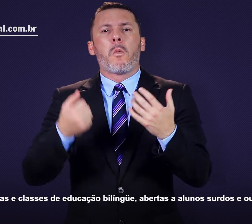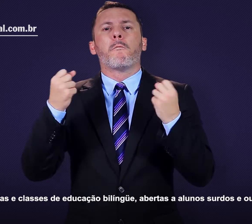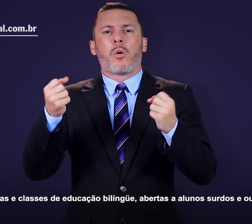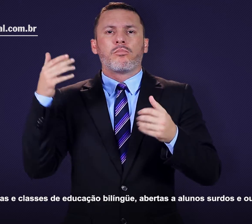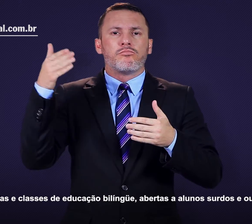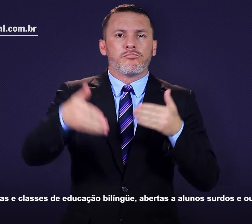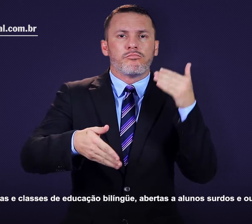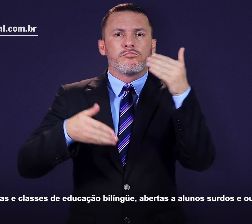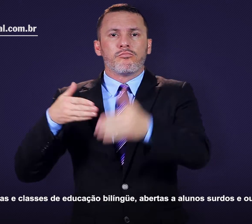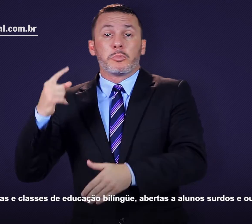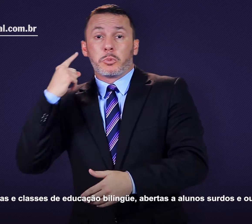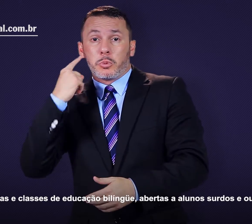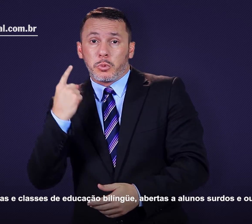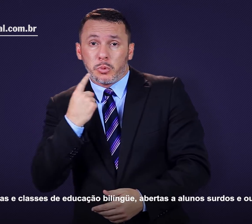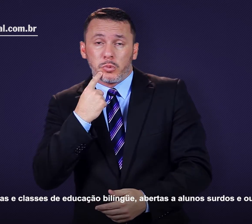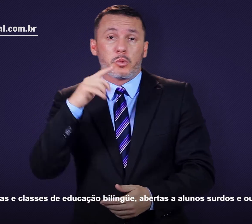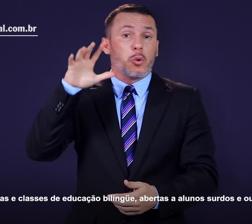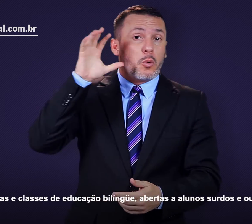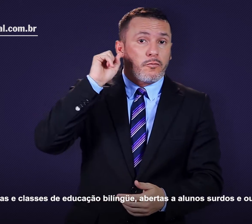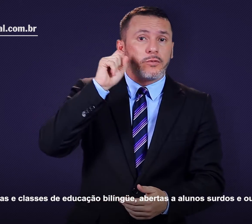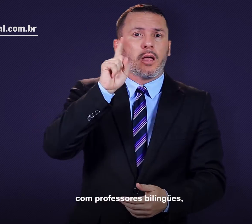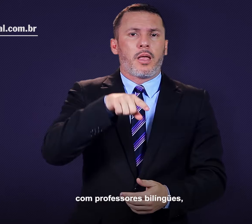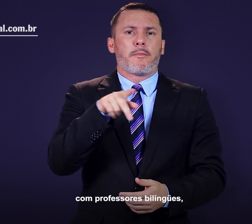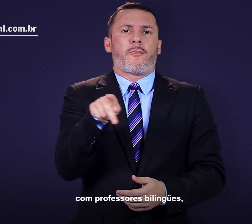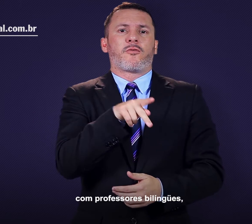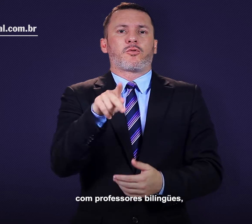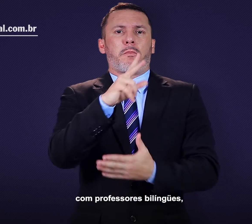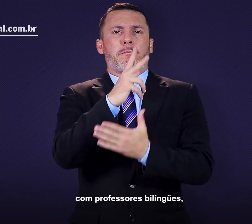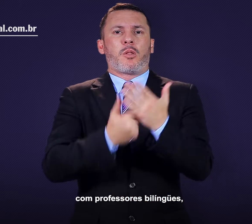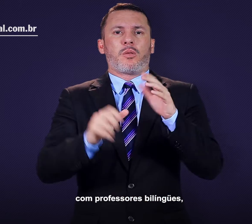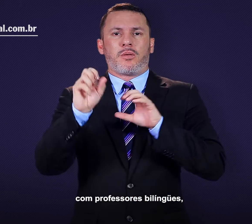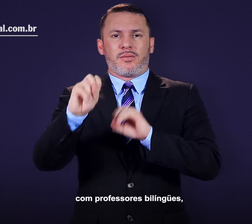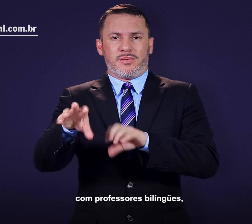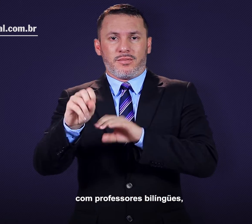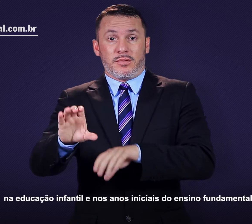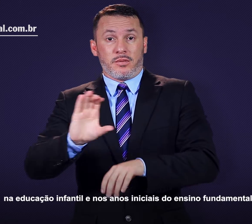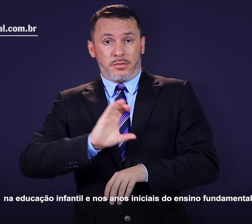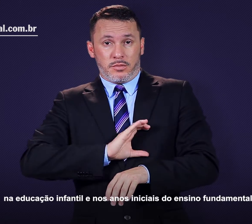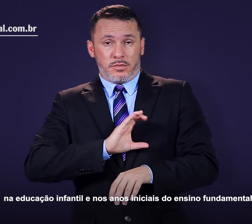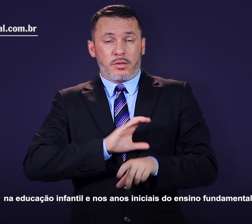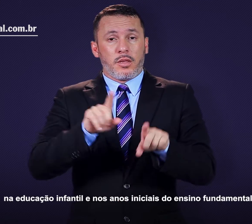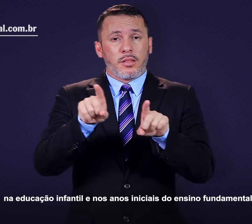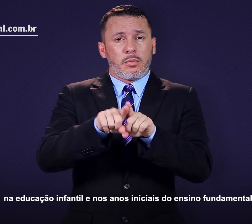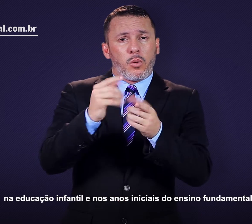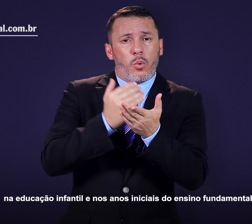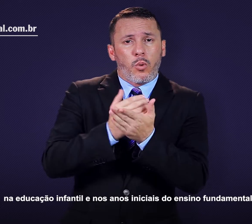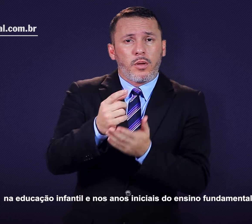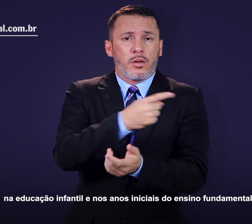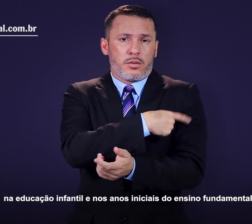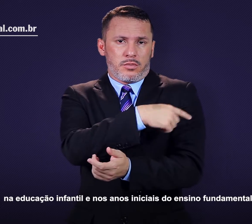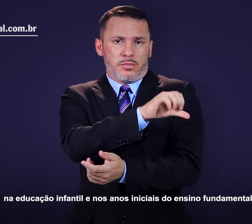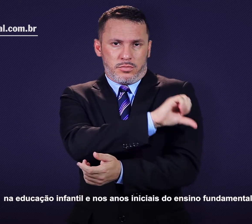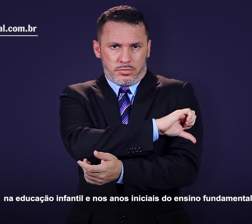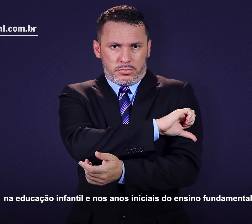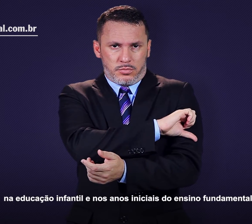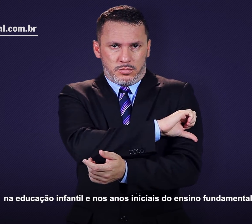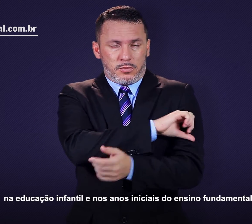abertas a alunos surdos e ouvintes com professores bilíngues na educação infantil e nos anos iniciais do ensino